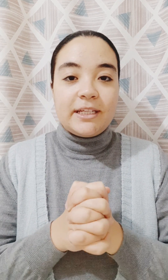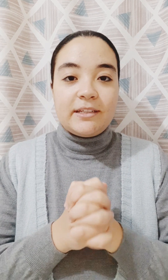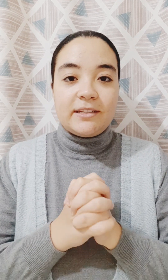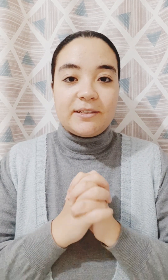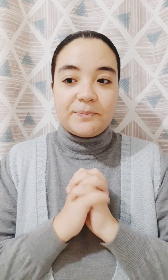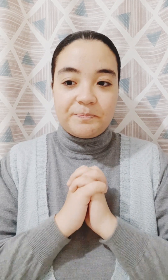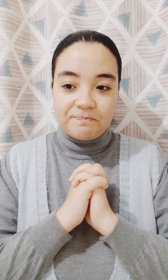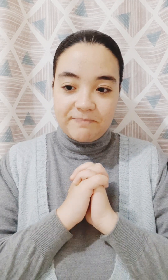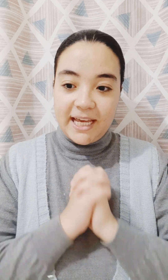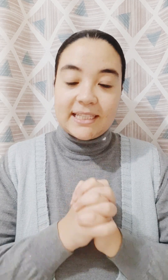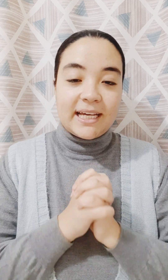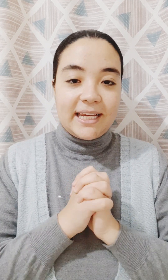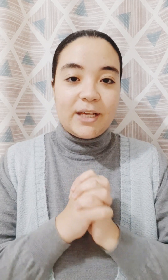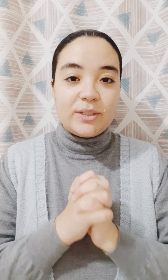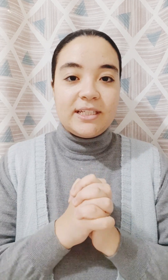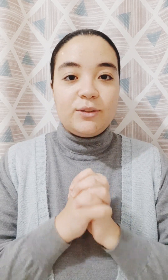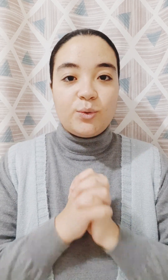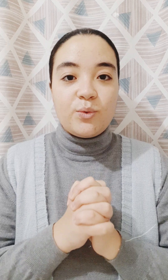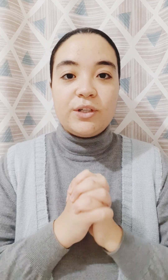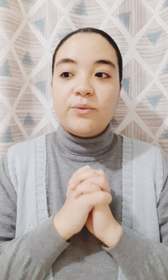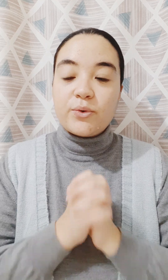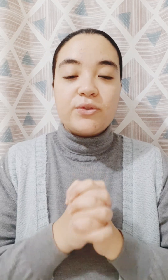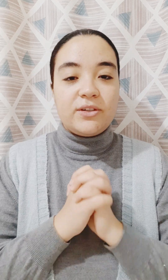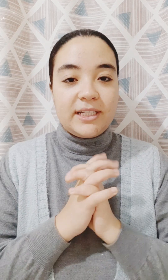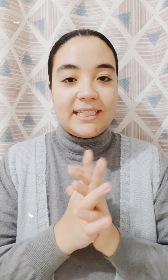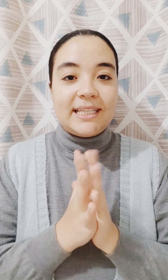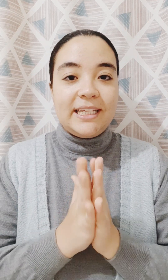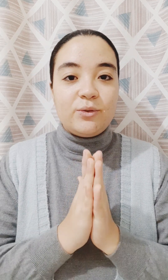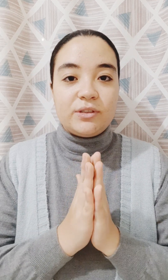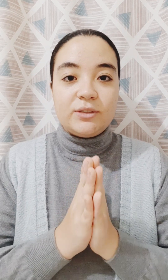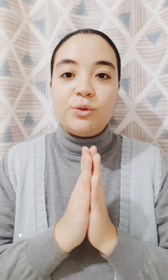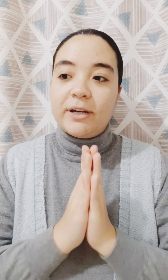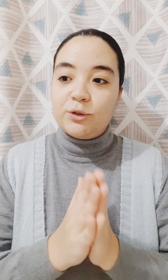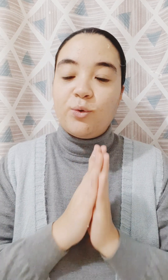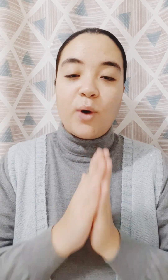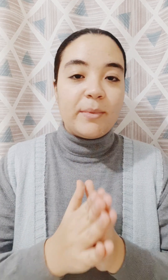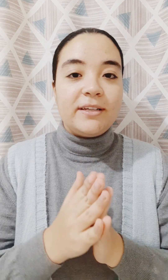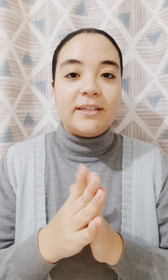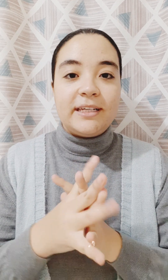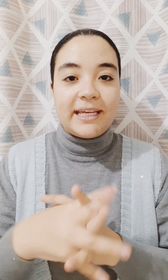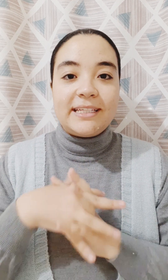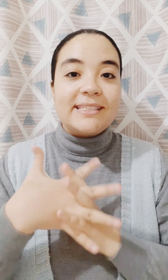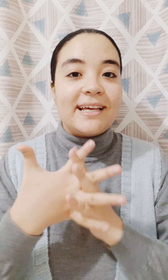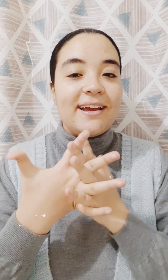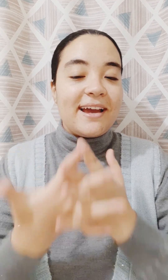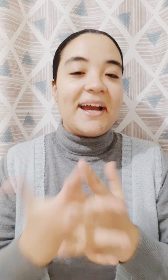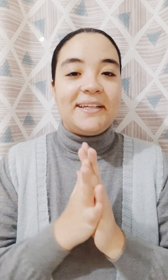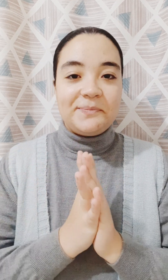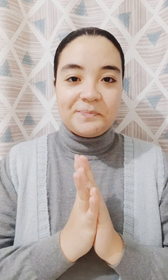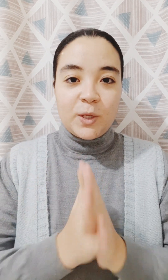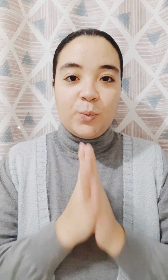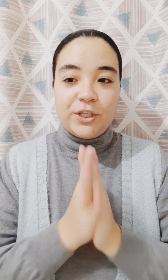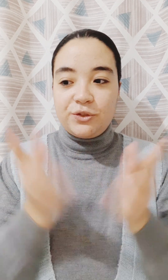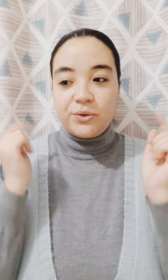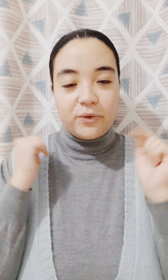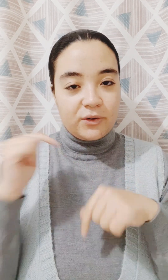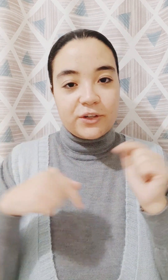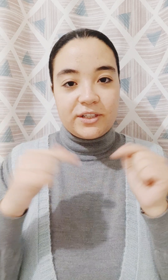إن نهايتها الحلوة دي تكون فرصة جديدة لكم و إن أنتم يبقى عندكم وأمل إن اللي جاي لسه أحلى و اشتركوا في القناة عشان